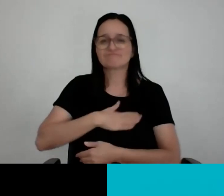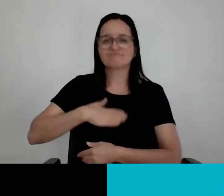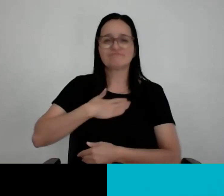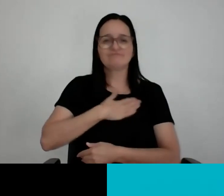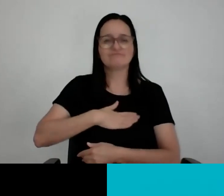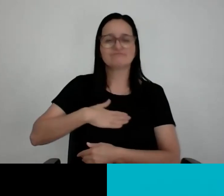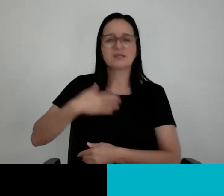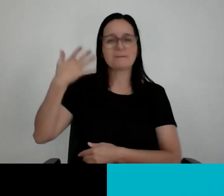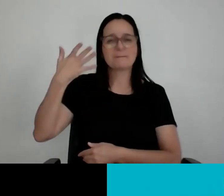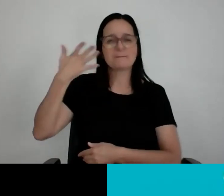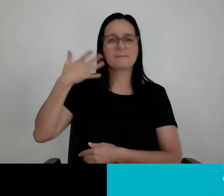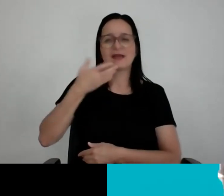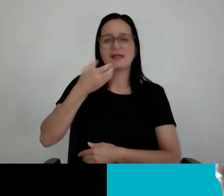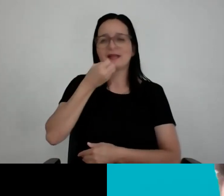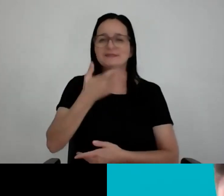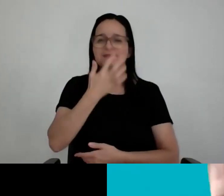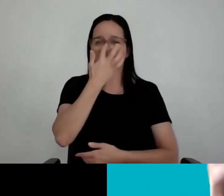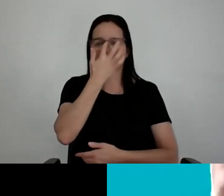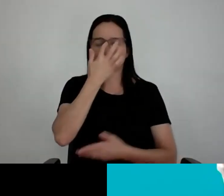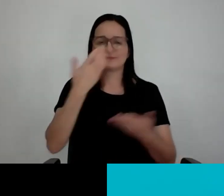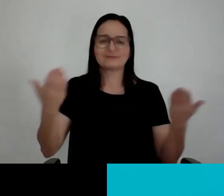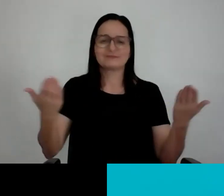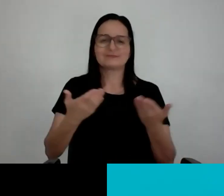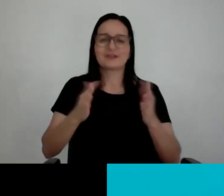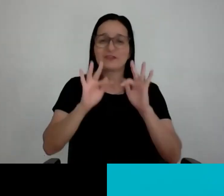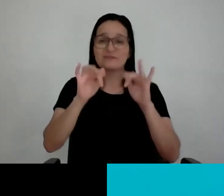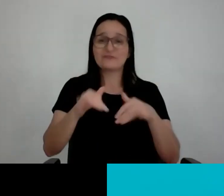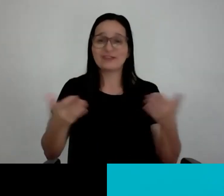E é isso, galera, chegamos ao final, pode falar, pode falar.